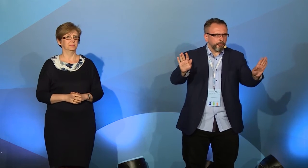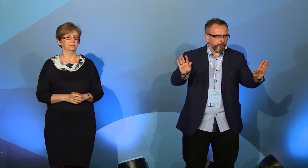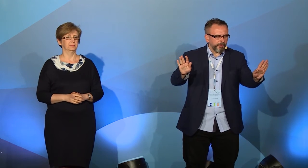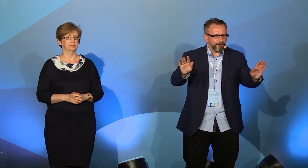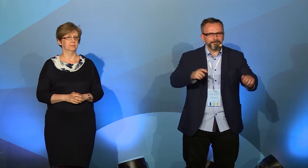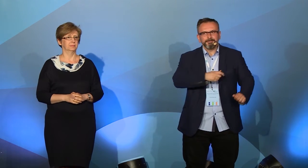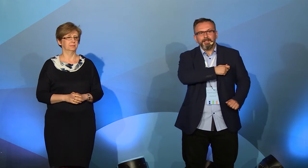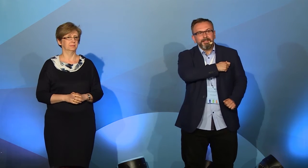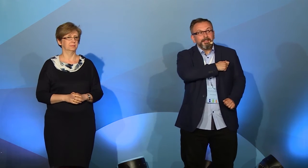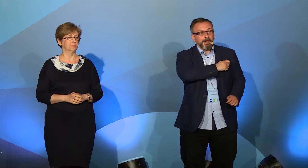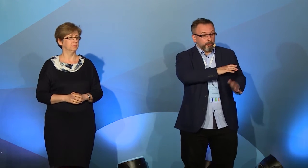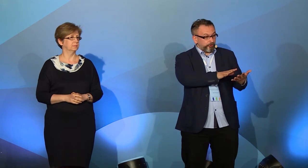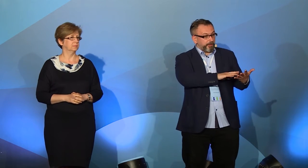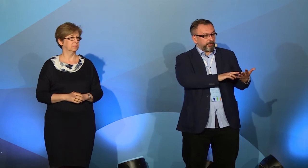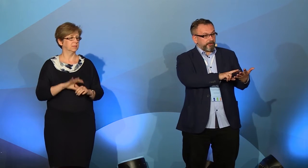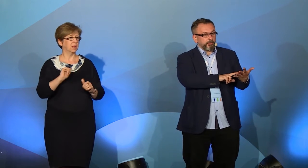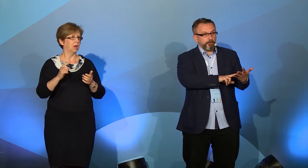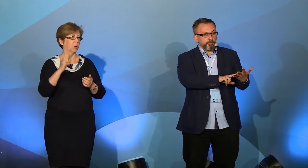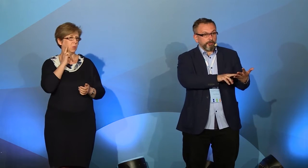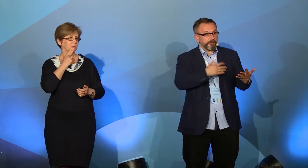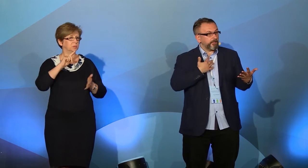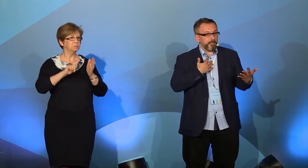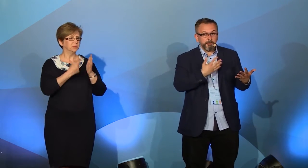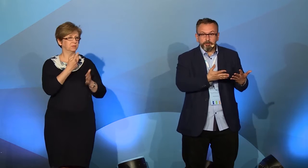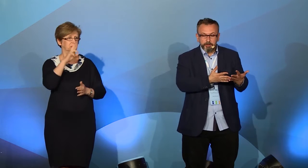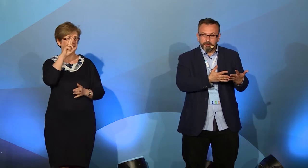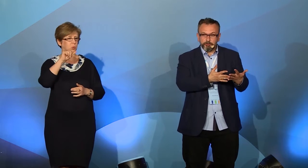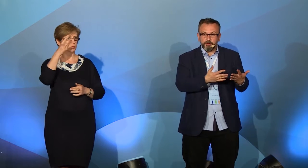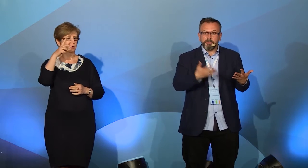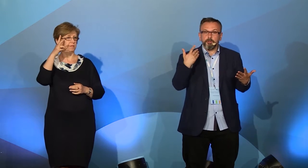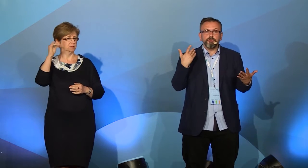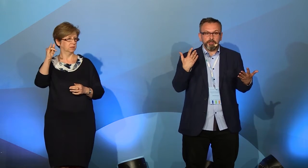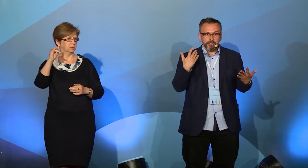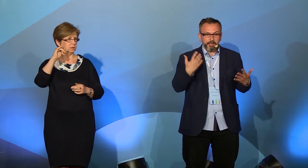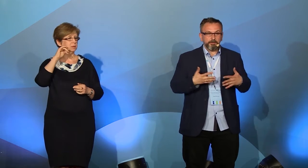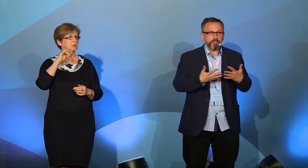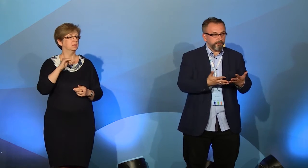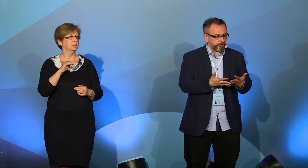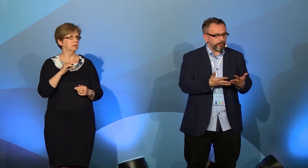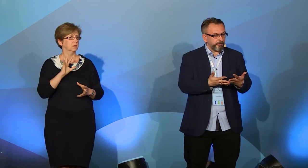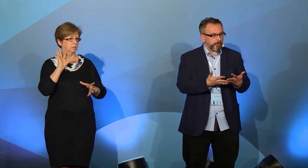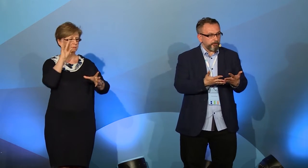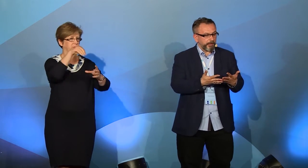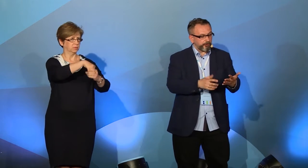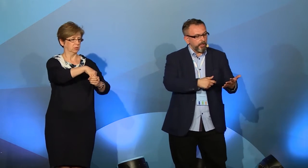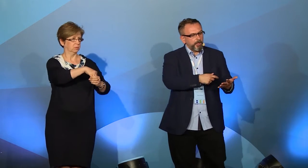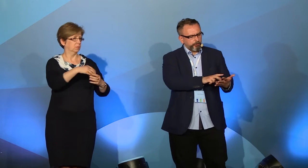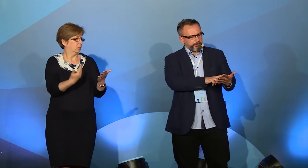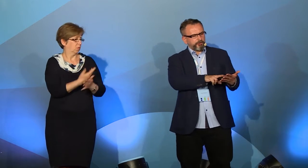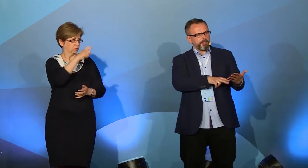Odpowiem. Jak głusi pierwszy raz zobaczyli Rutkowski, ja nie mam nic wspólnego z tym środowiskiem rodzinnie, tak? Wszedłem w to środowisko jako badacz. Głusi pierwszy raz